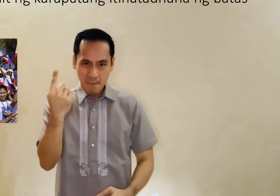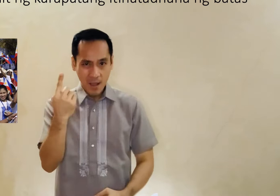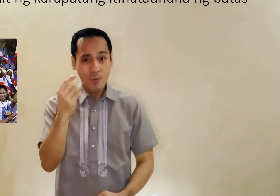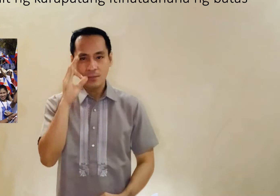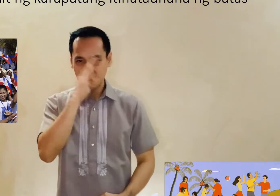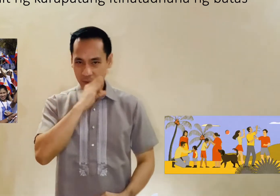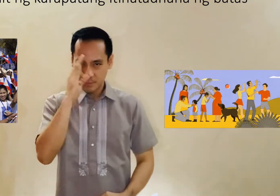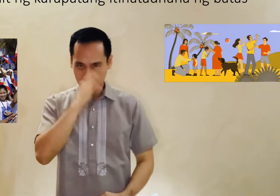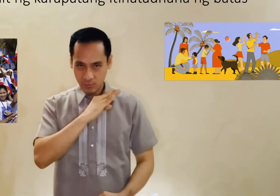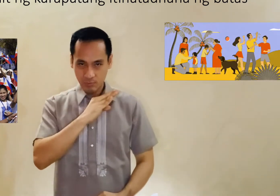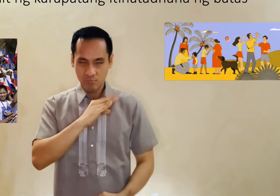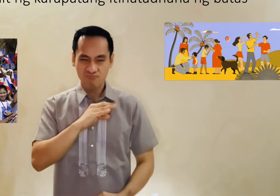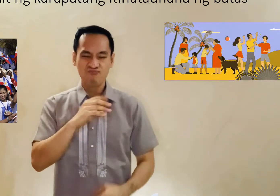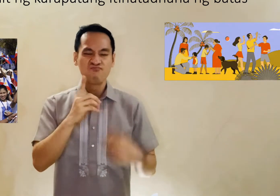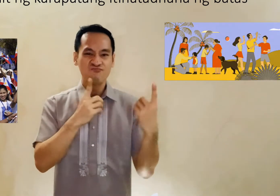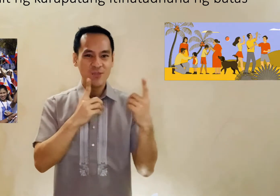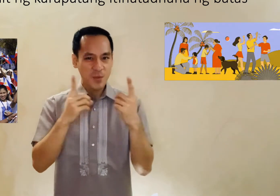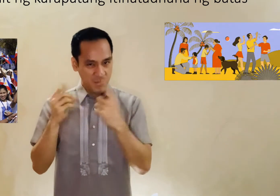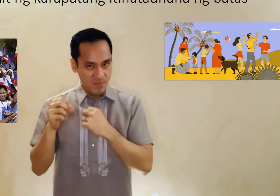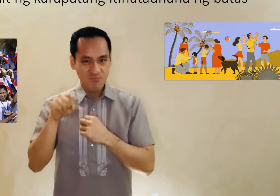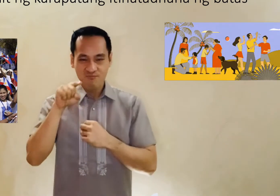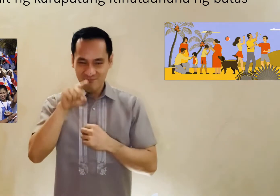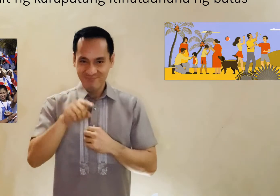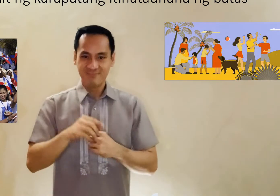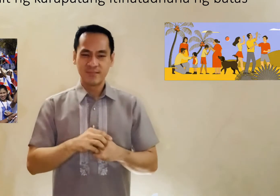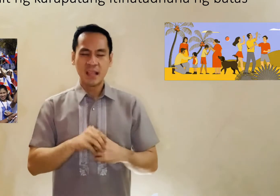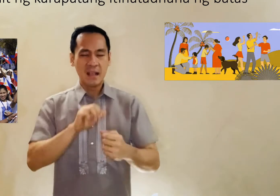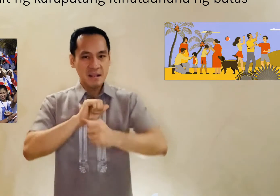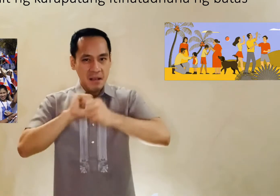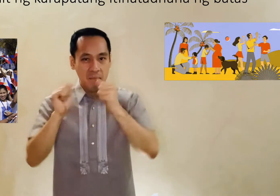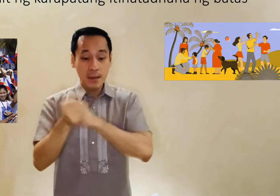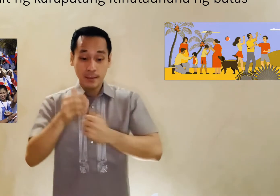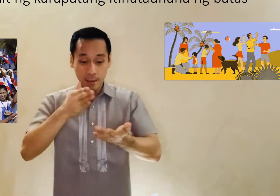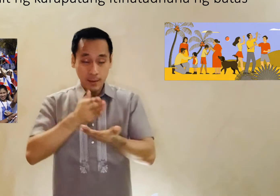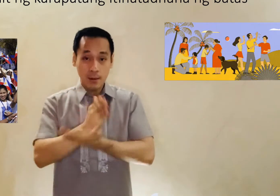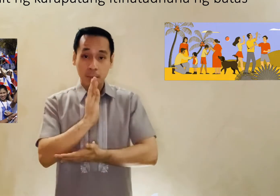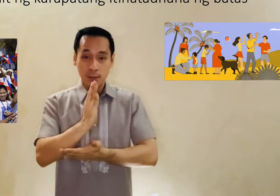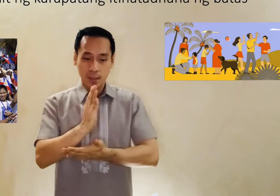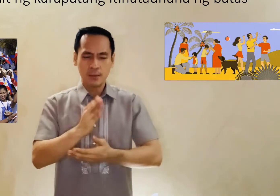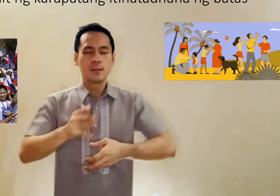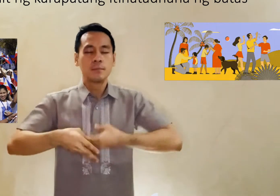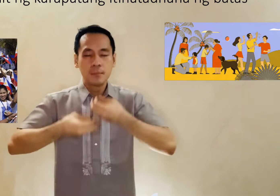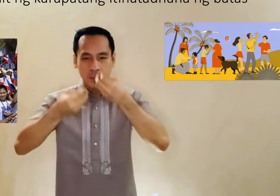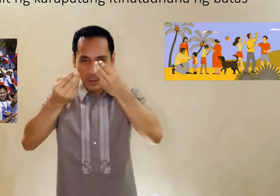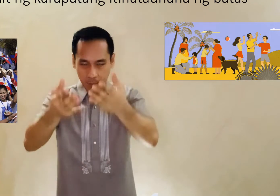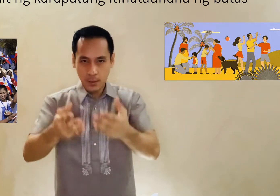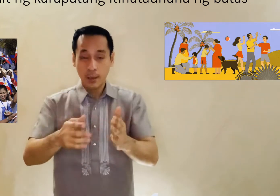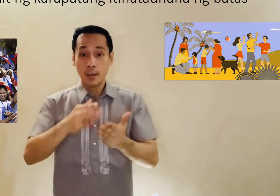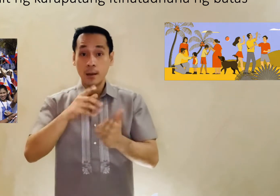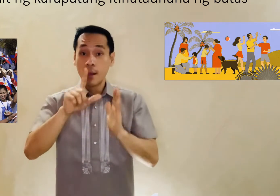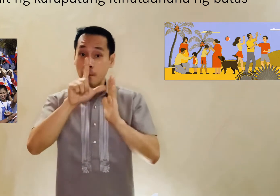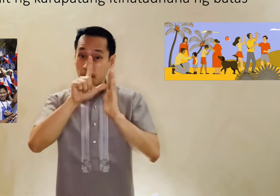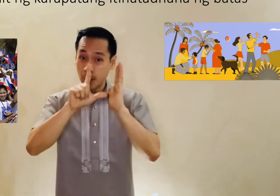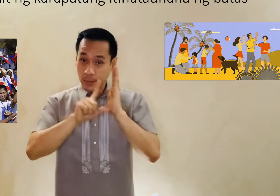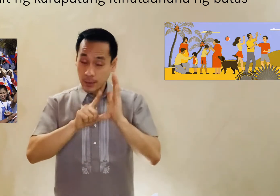mamamayan na dapat gampanan kapalit ng karapatang itinatadhana ng batas para sa kanya.